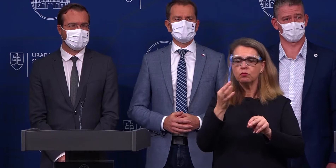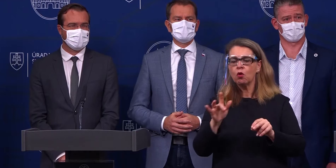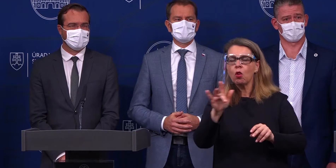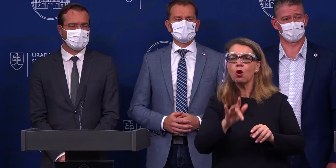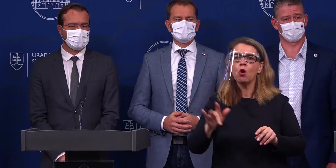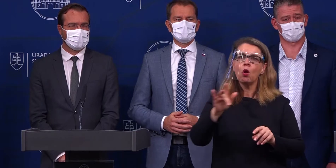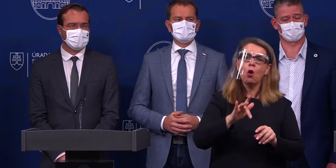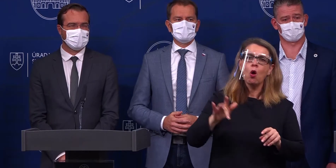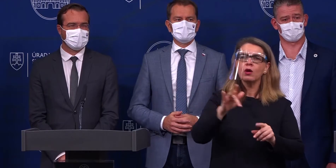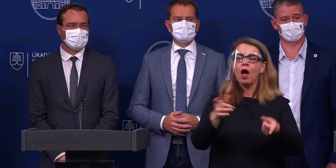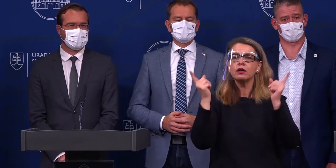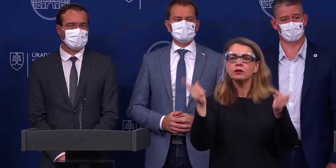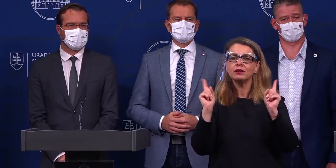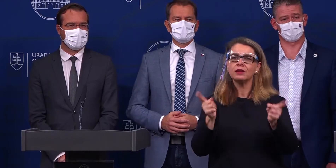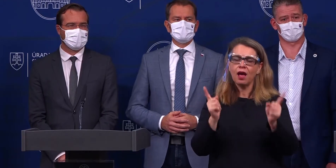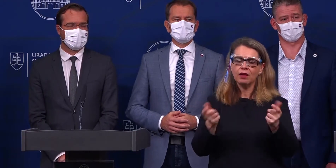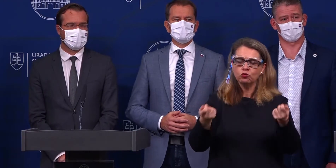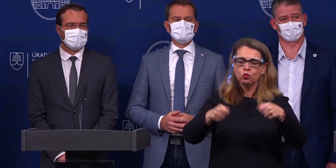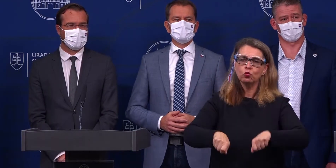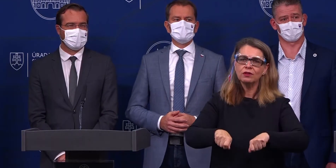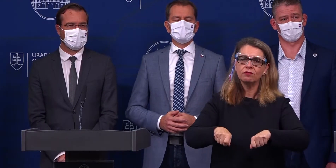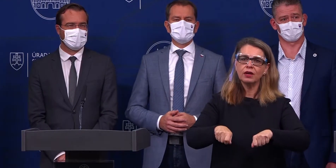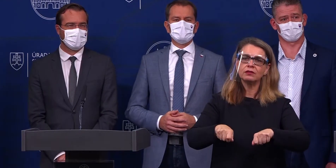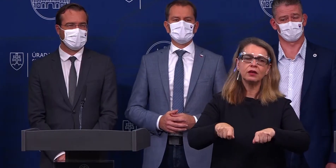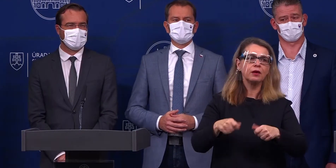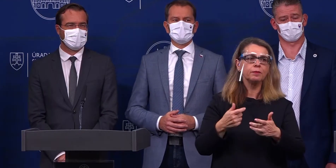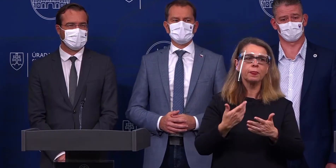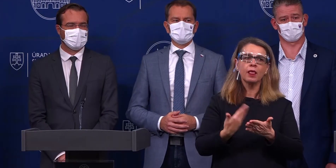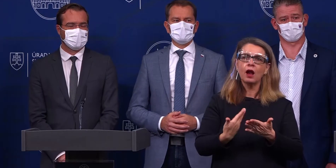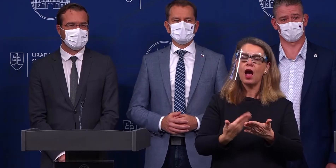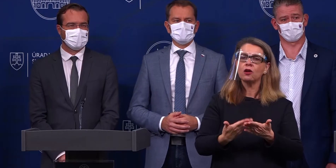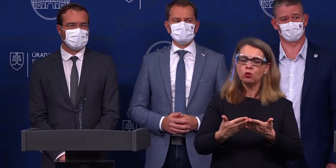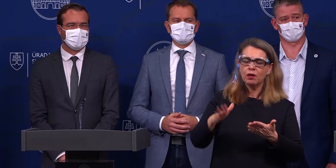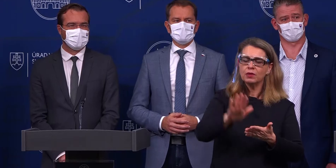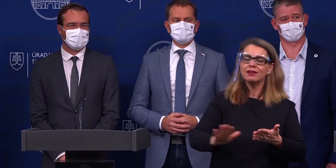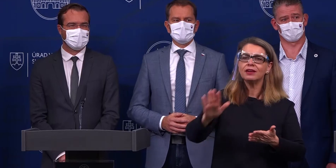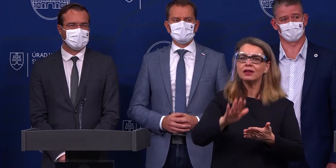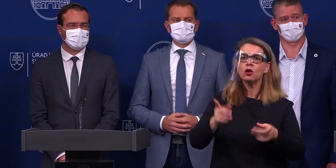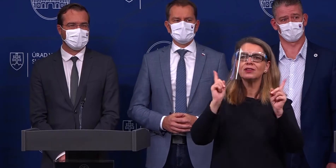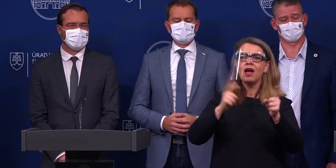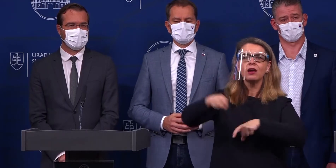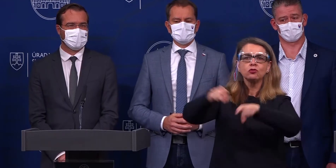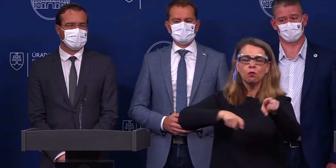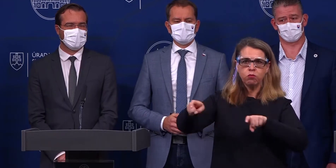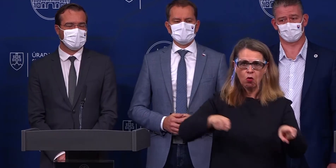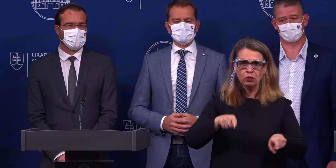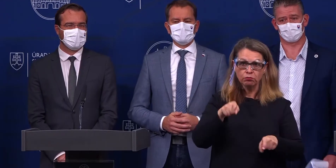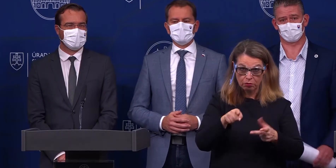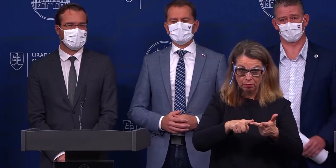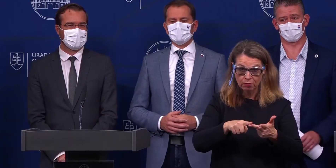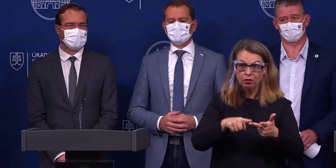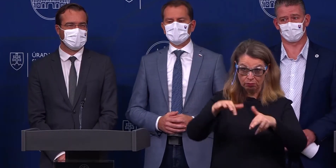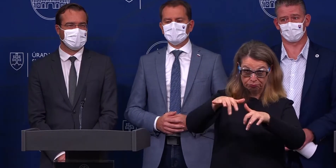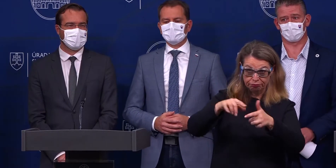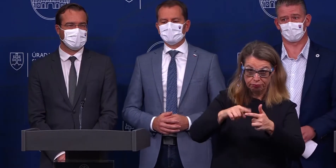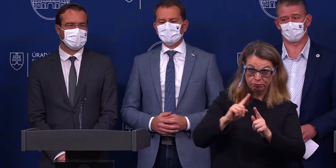lockdownu, alebo možno aj uzavrete nejakého nejakého nejakého regionu rizikového, či aj toto je na stola, alebo prípadne sa ešte o tom